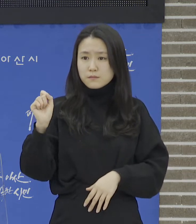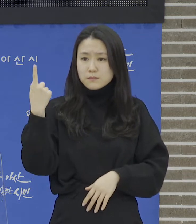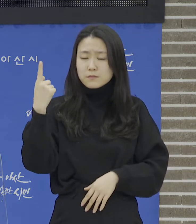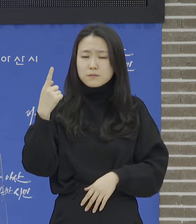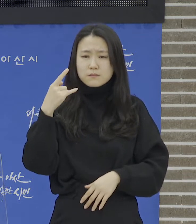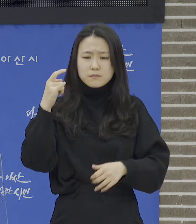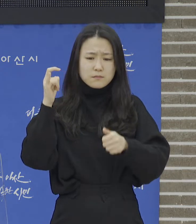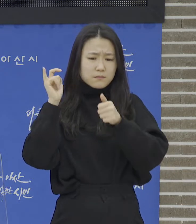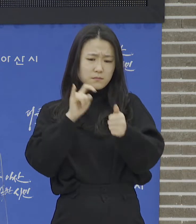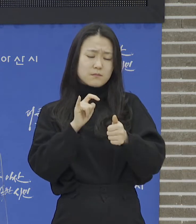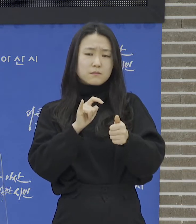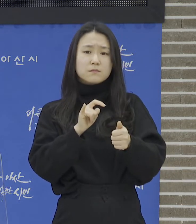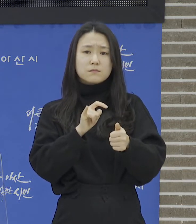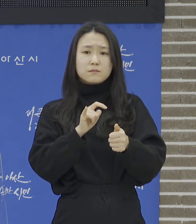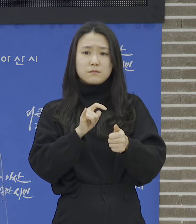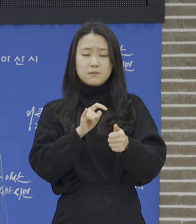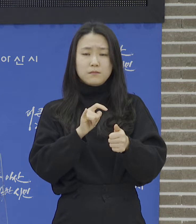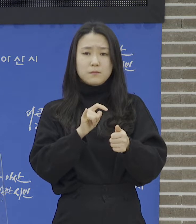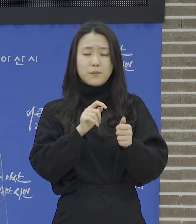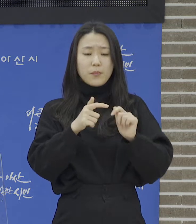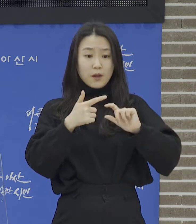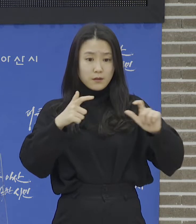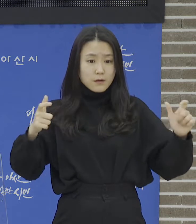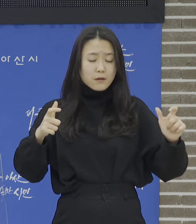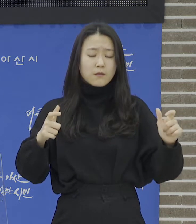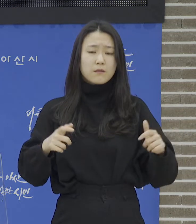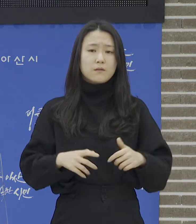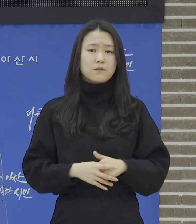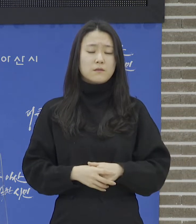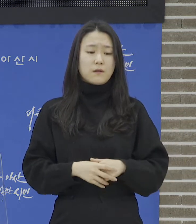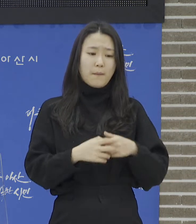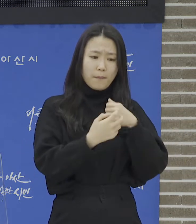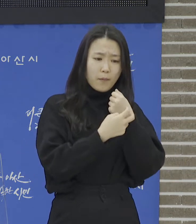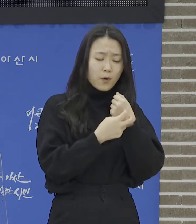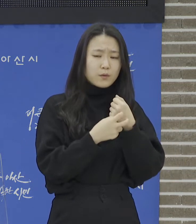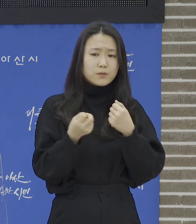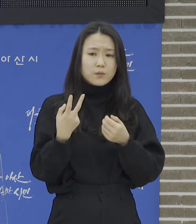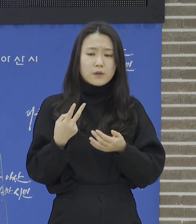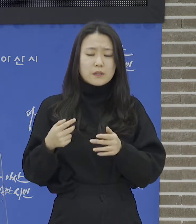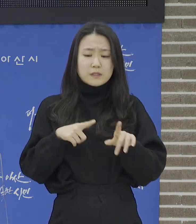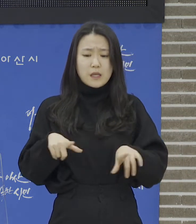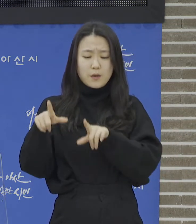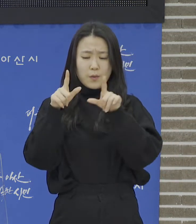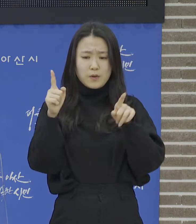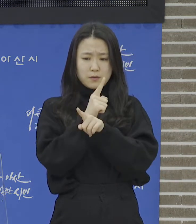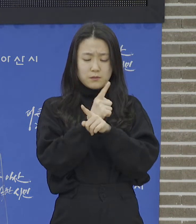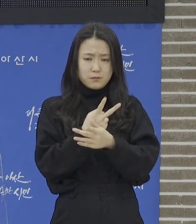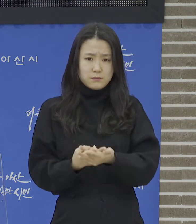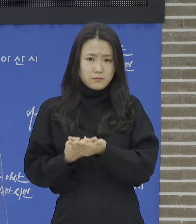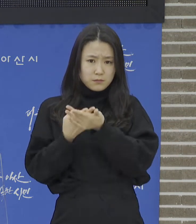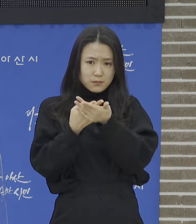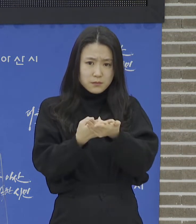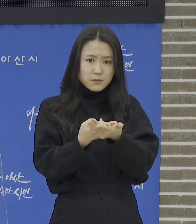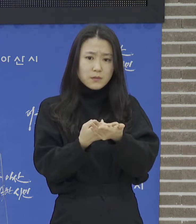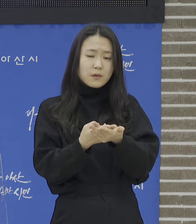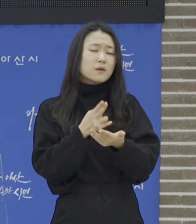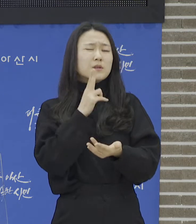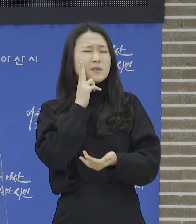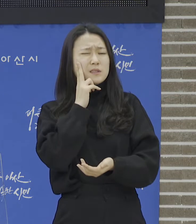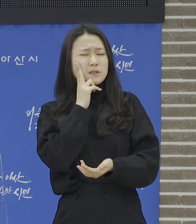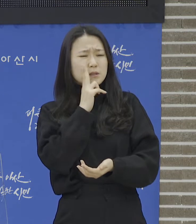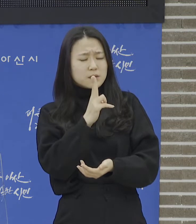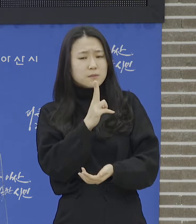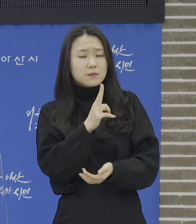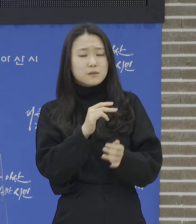증가로 병원 및 생활치료센터 입소는 중증 70세 이상 외국인 등에 우선